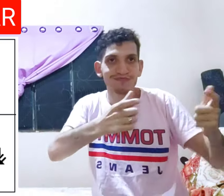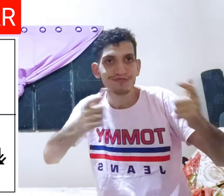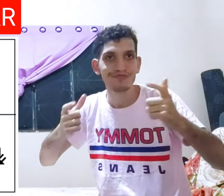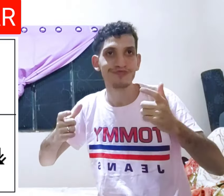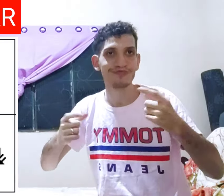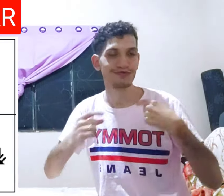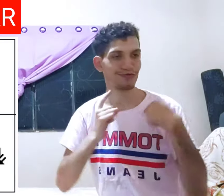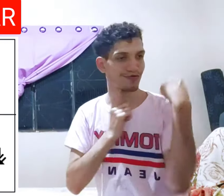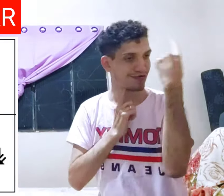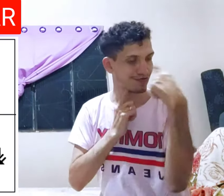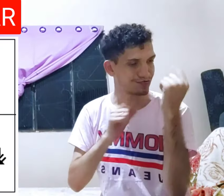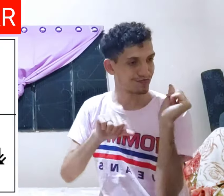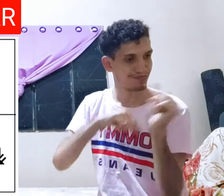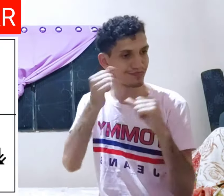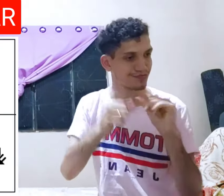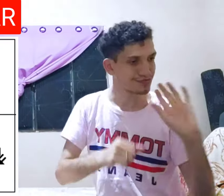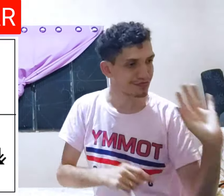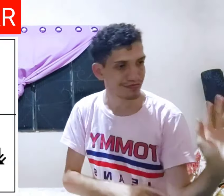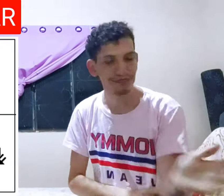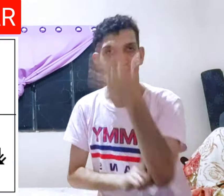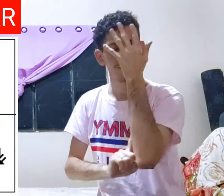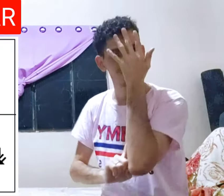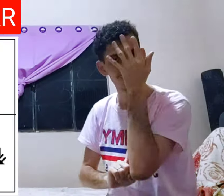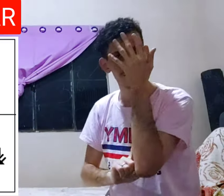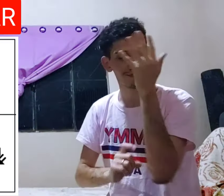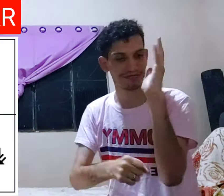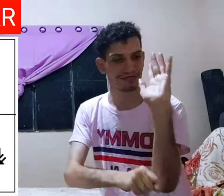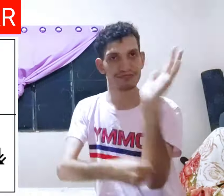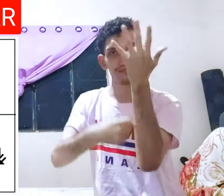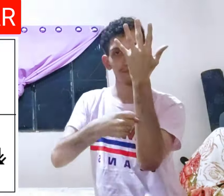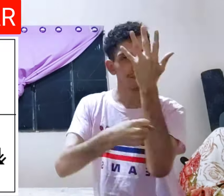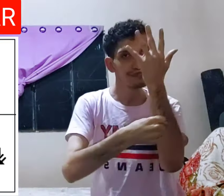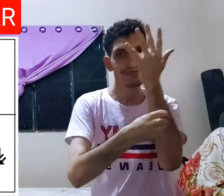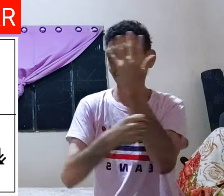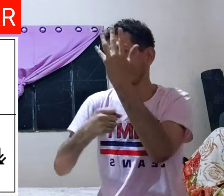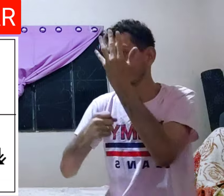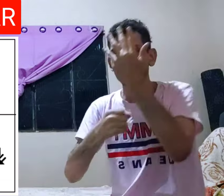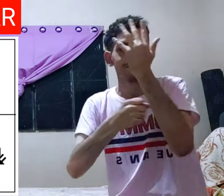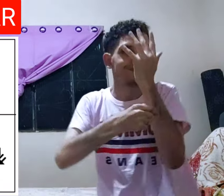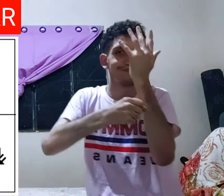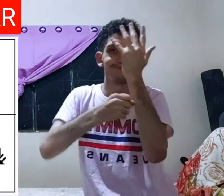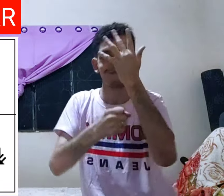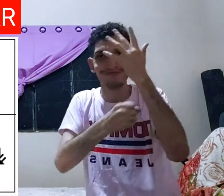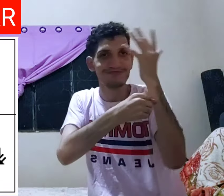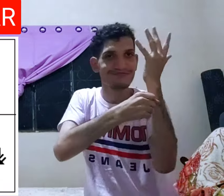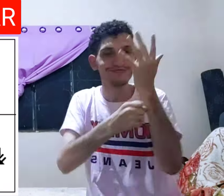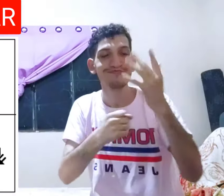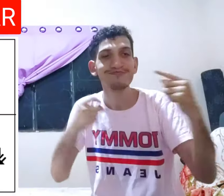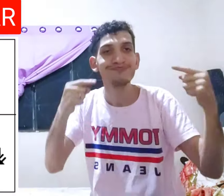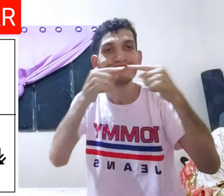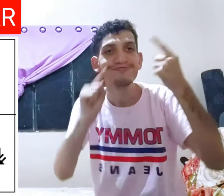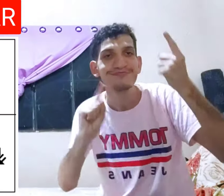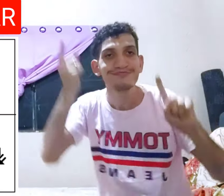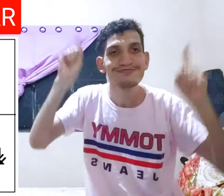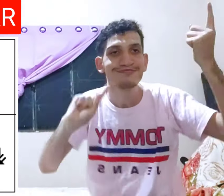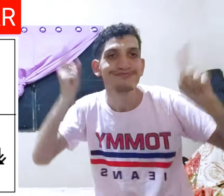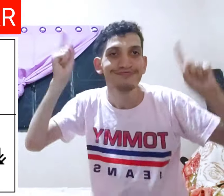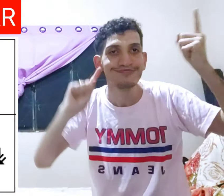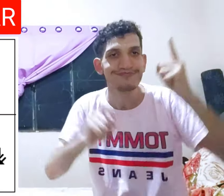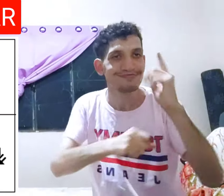pesca, desligar, aí eu coloco o rosto, assim, ó, uma fantasia, se